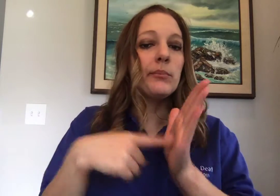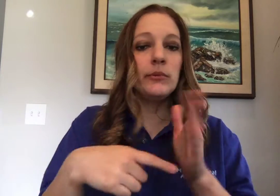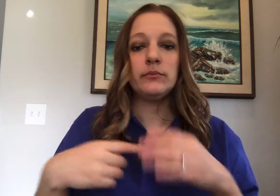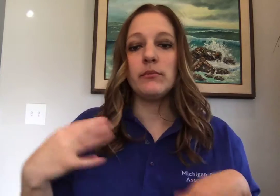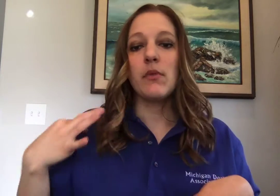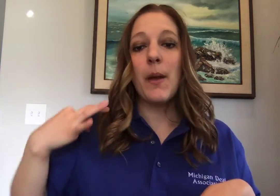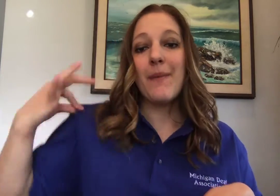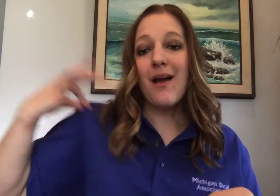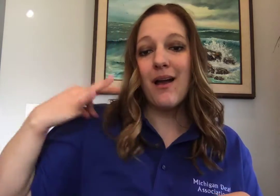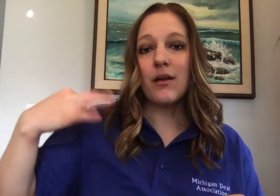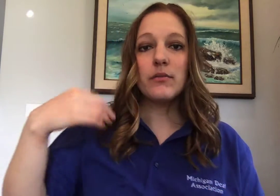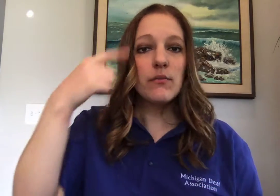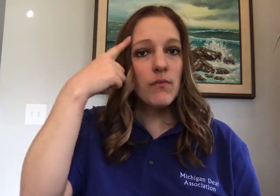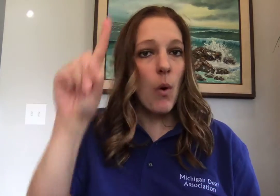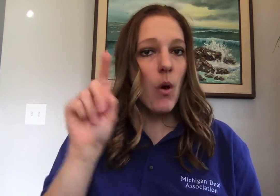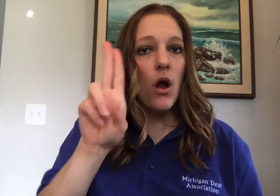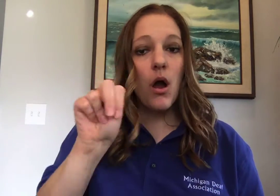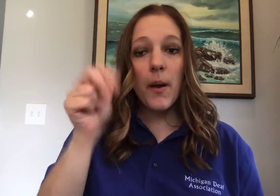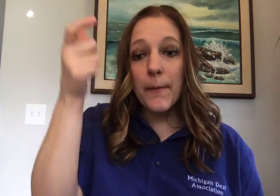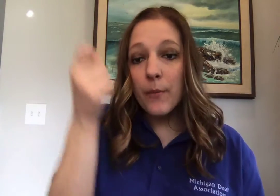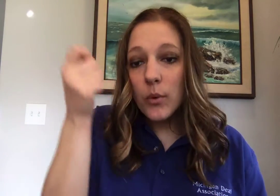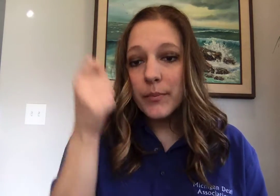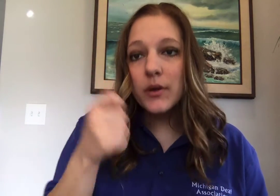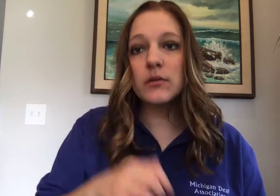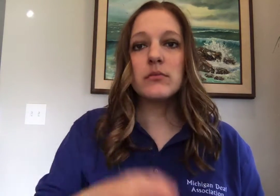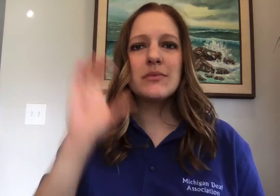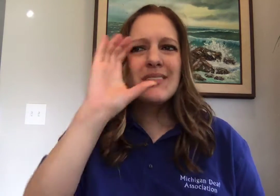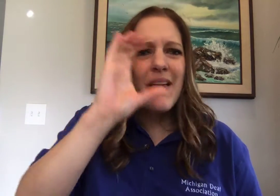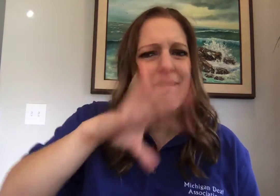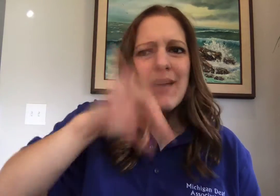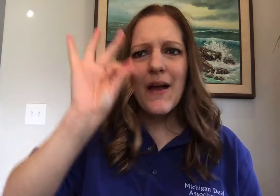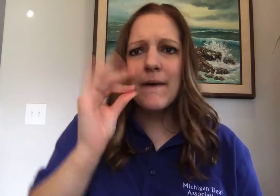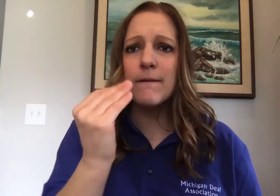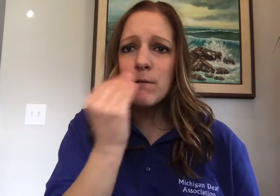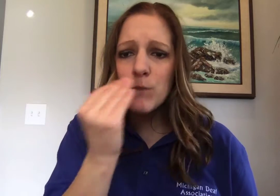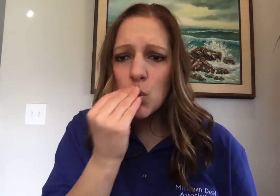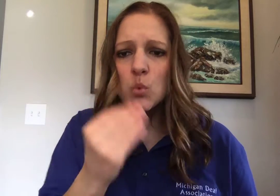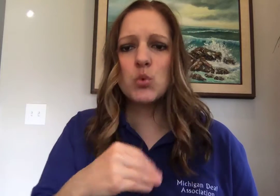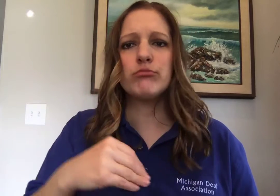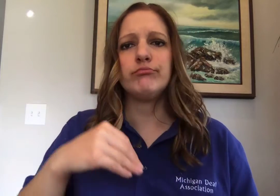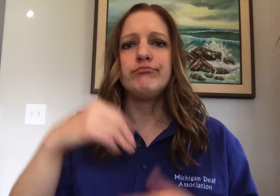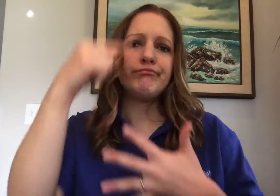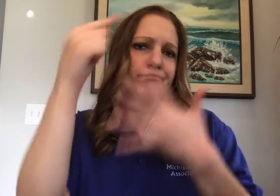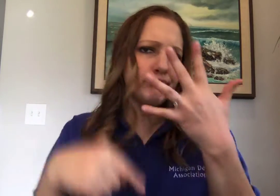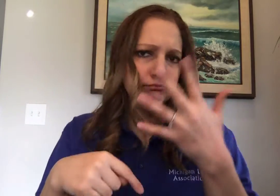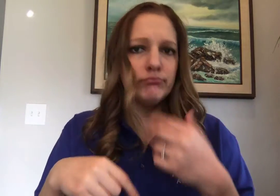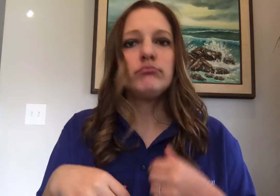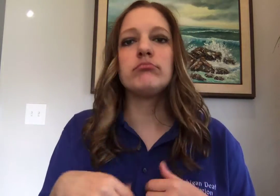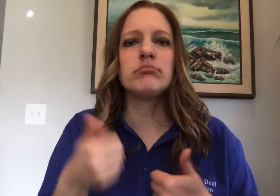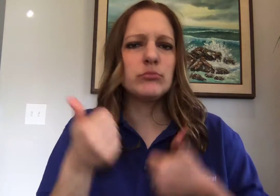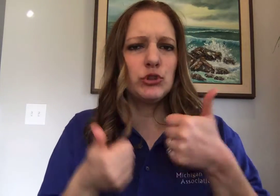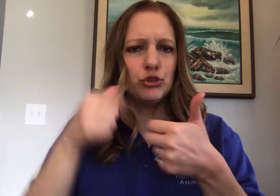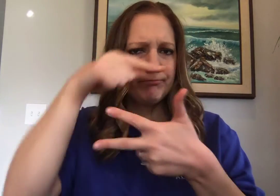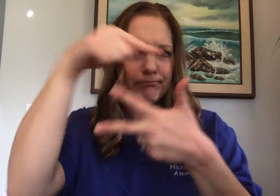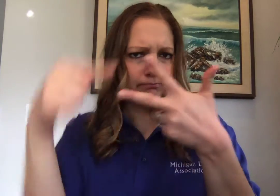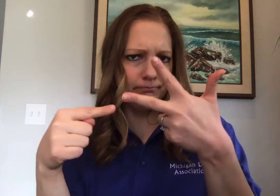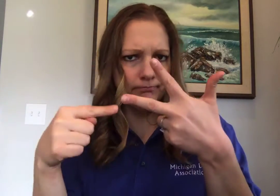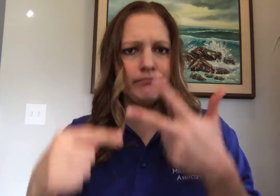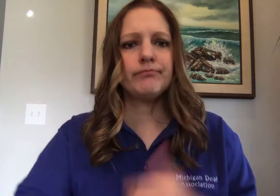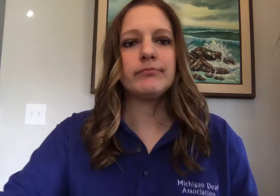depois, a gente fala do da roupa. Enviar. Não, eu acho que pode ir. Um